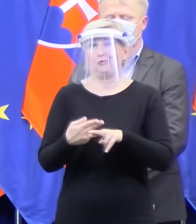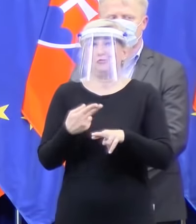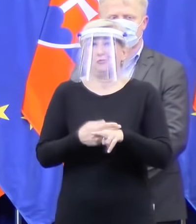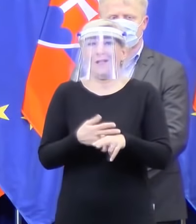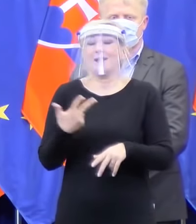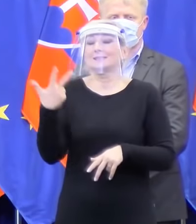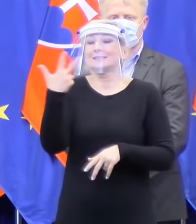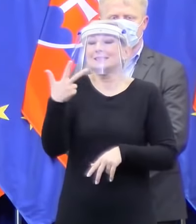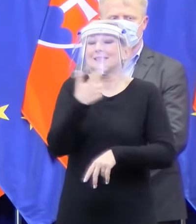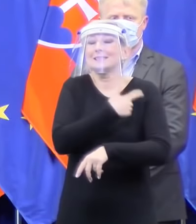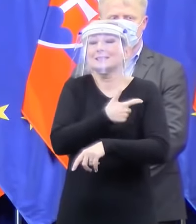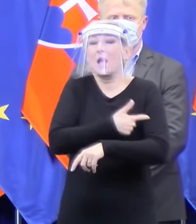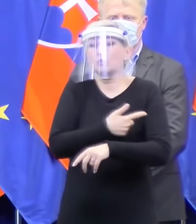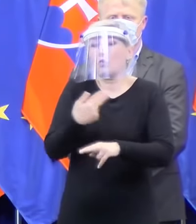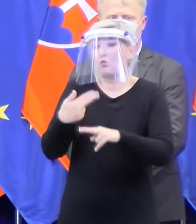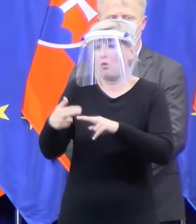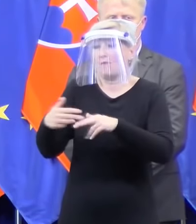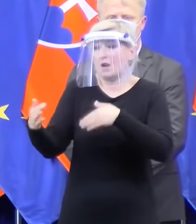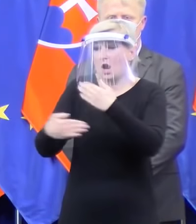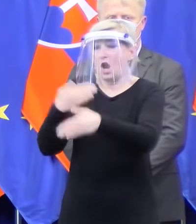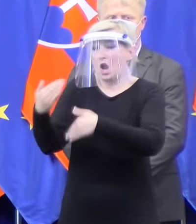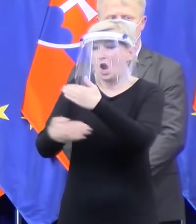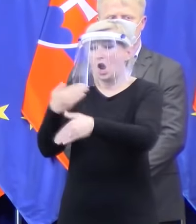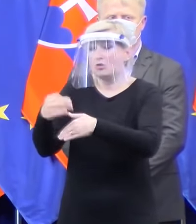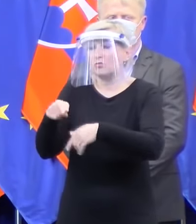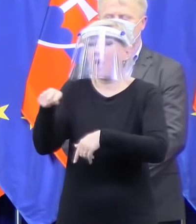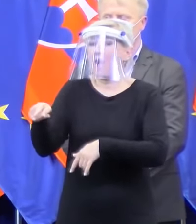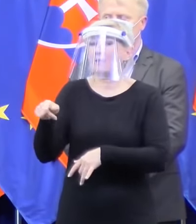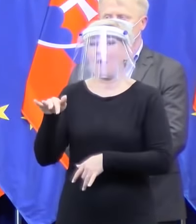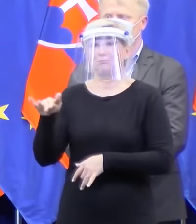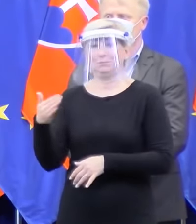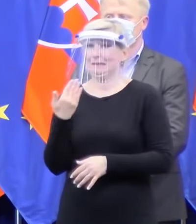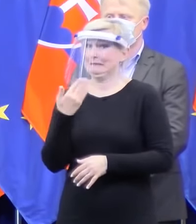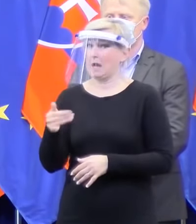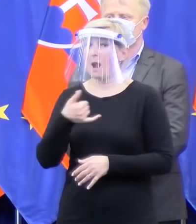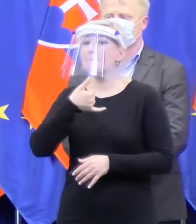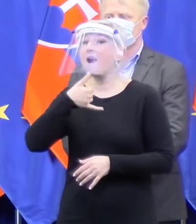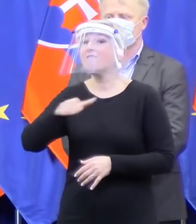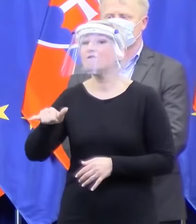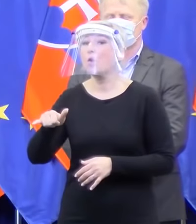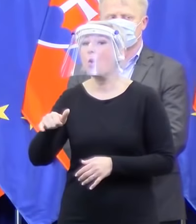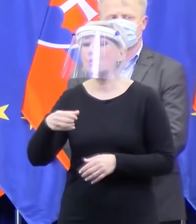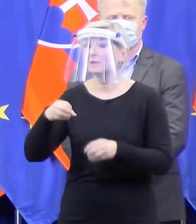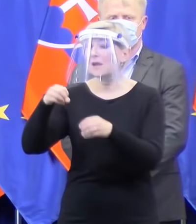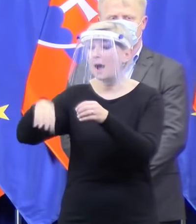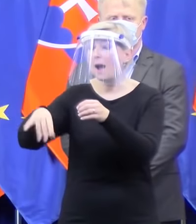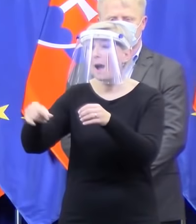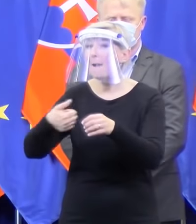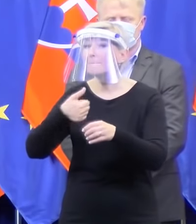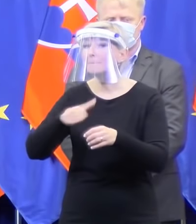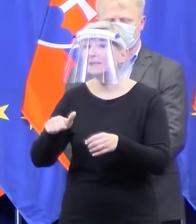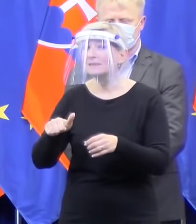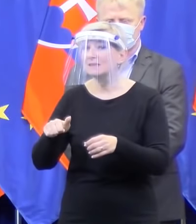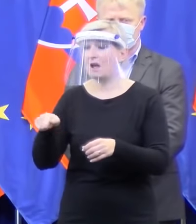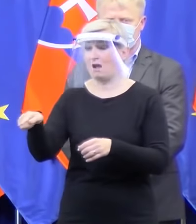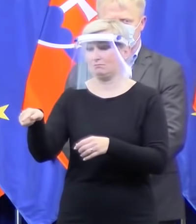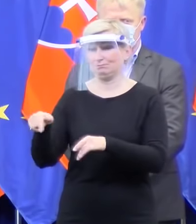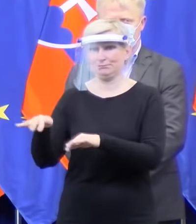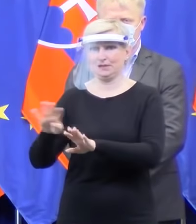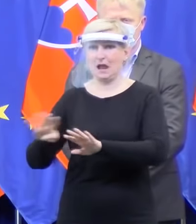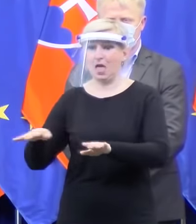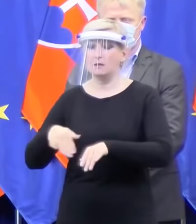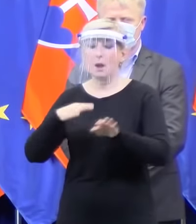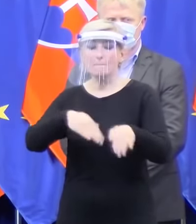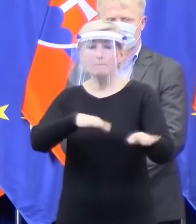sme neboli schopní ani dotiahnuť prípojku pitnej vody. A tí ľudia chodia niekam do potoka si pre vodu. Čiže musíme tam